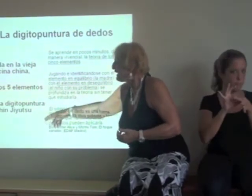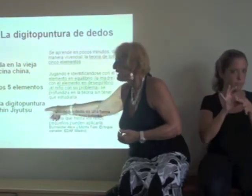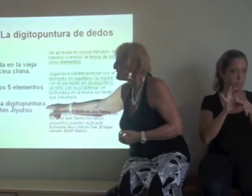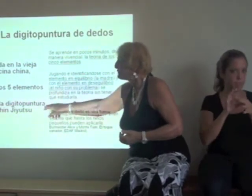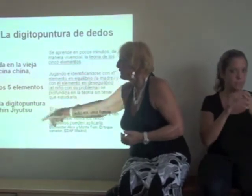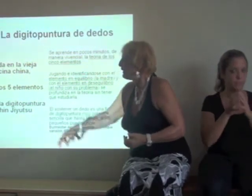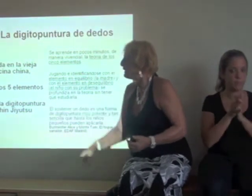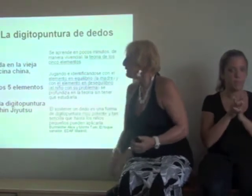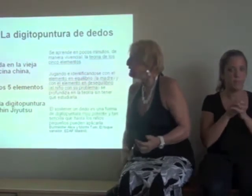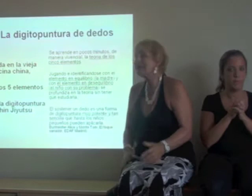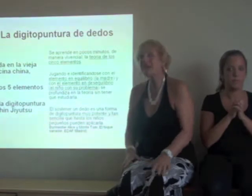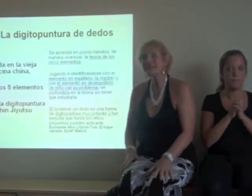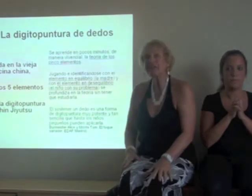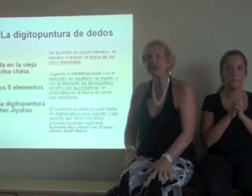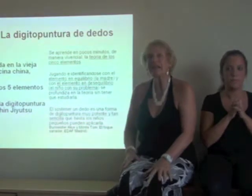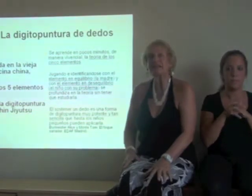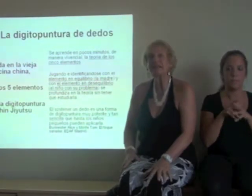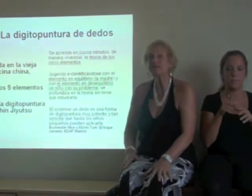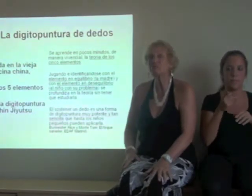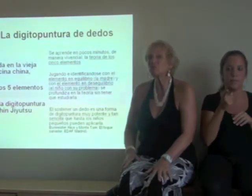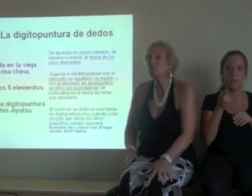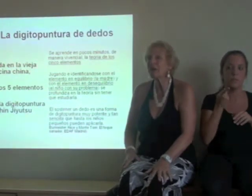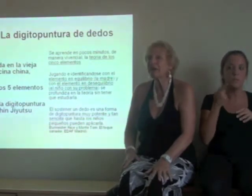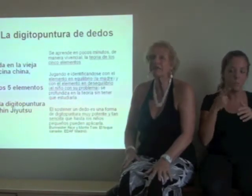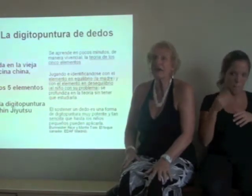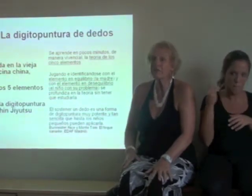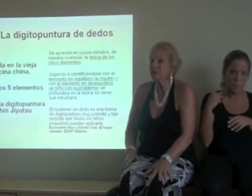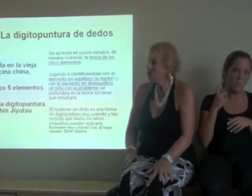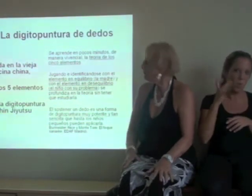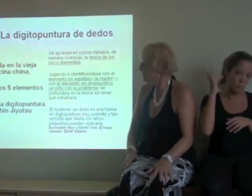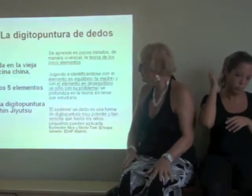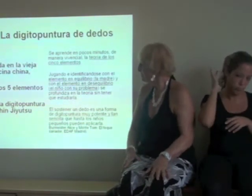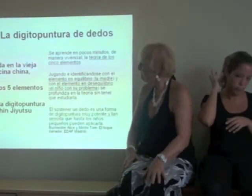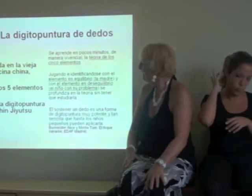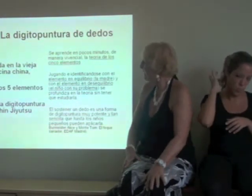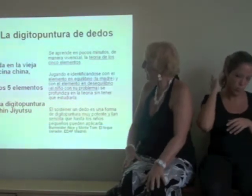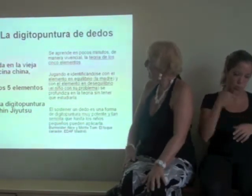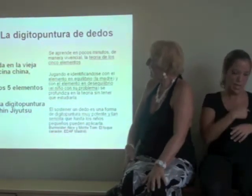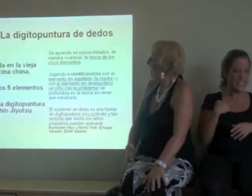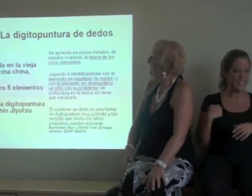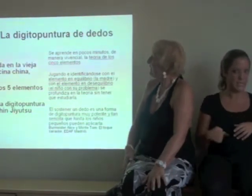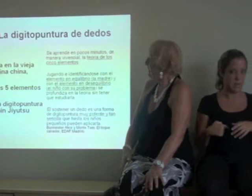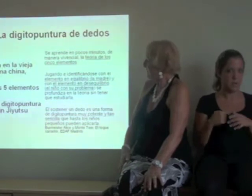es, está basado en la digitocultura que se llama Shin Shin Jitsu. Y